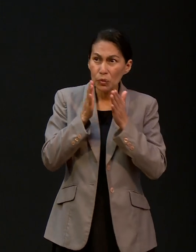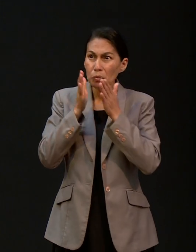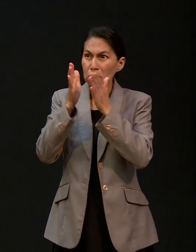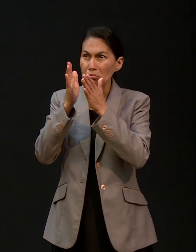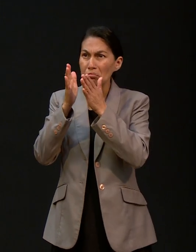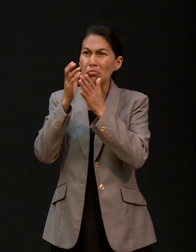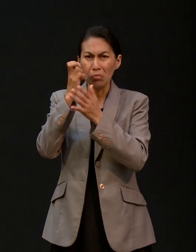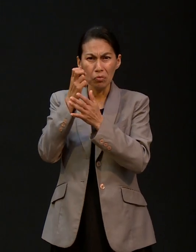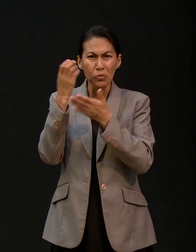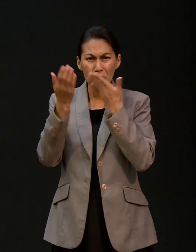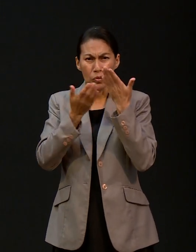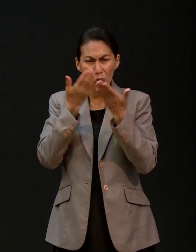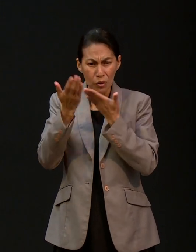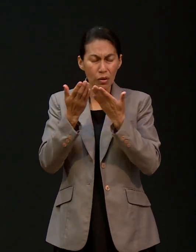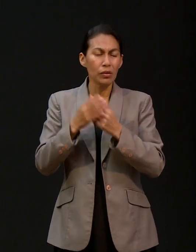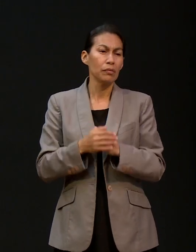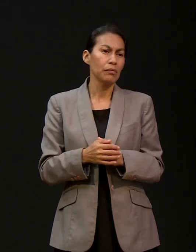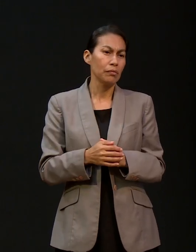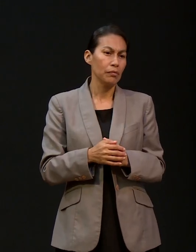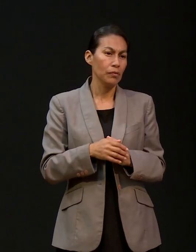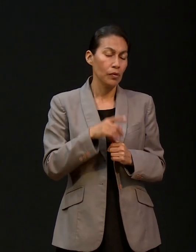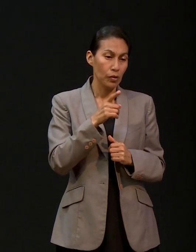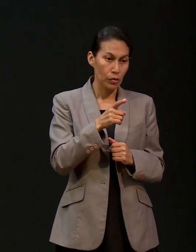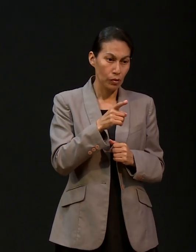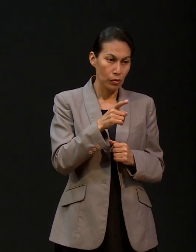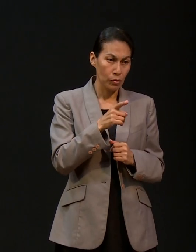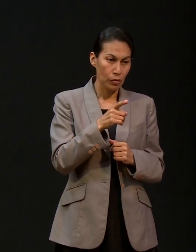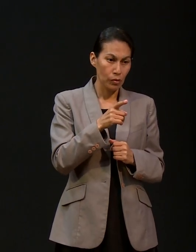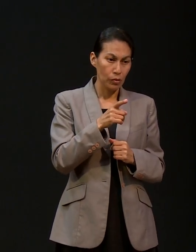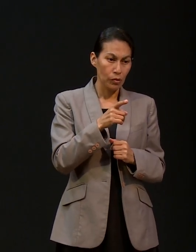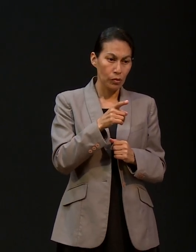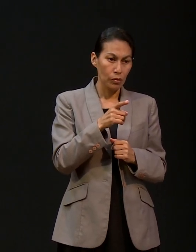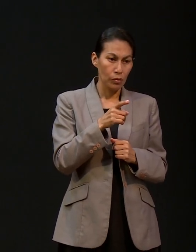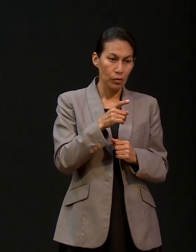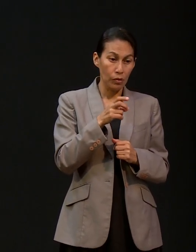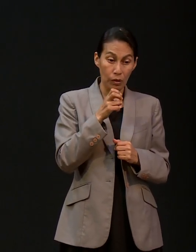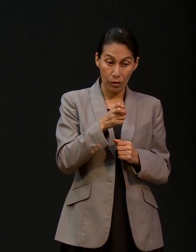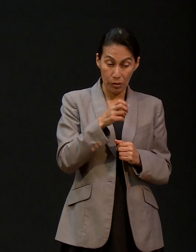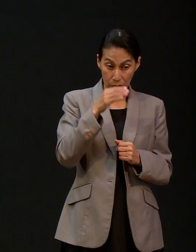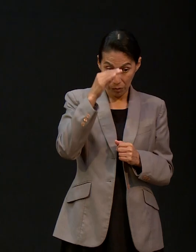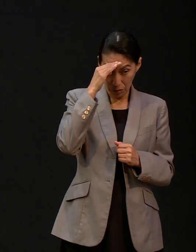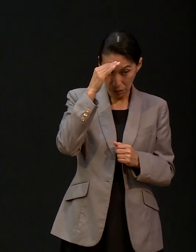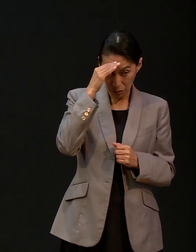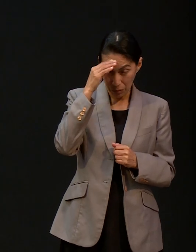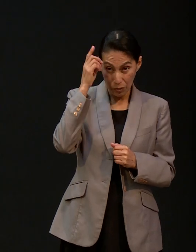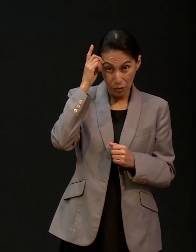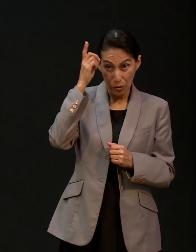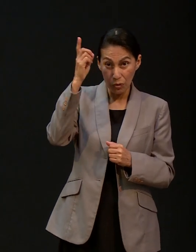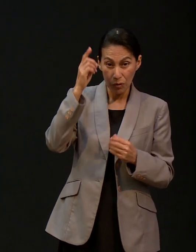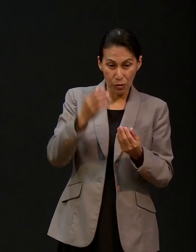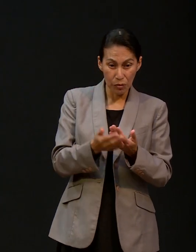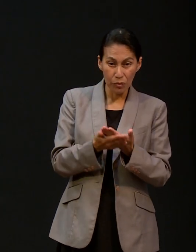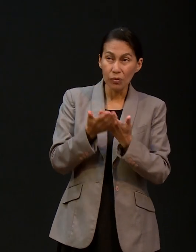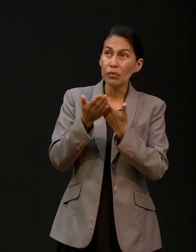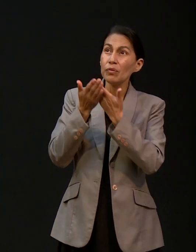Entonces tú, digámoslo así, pusiste en las manos de Dios este pensamiento. No te